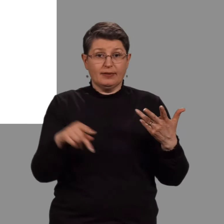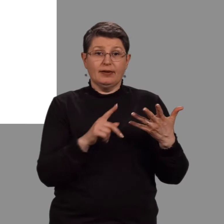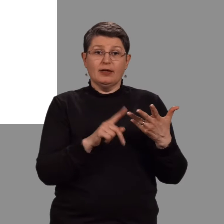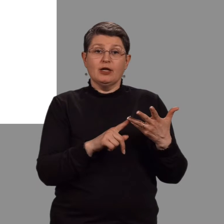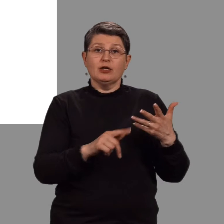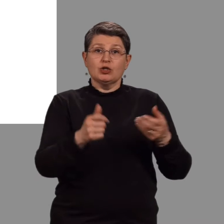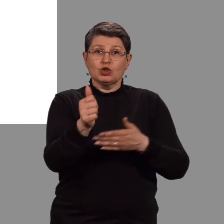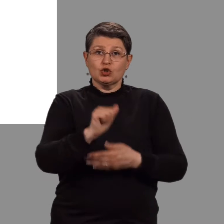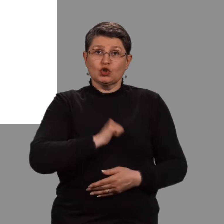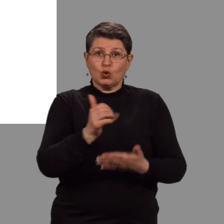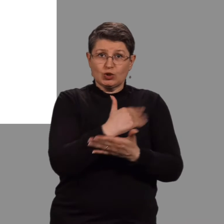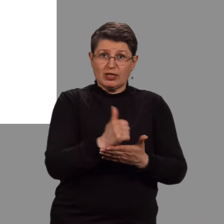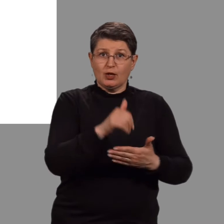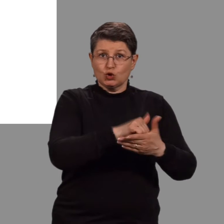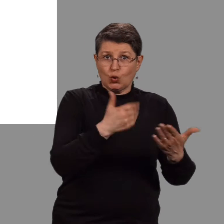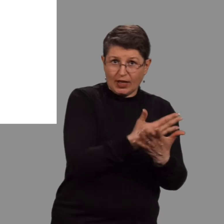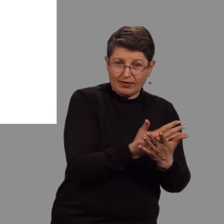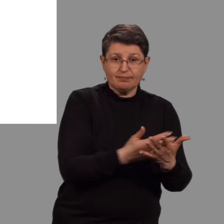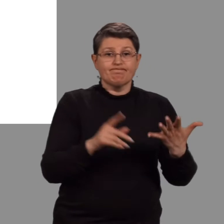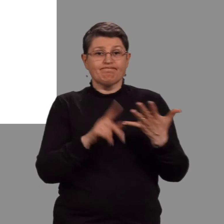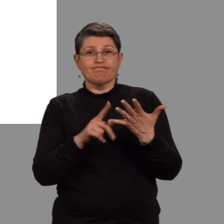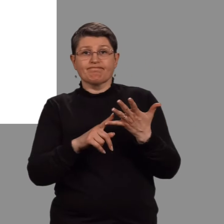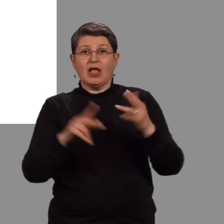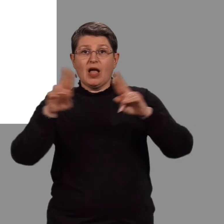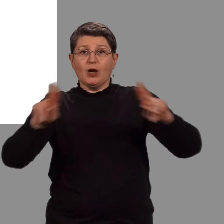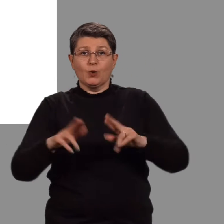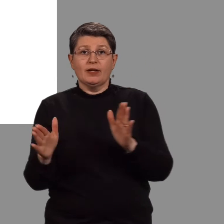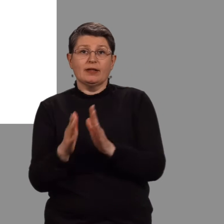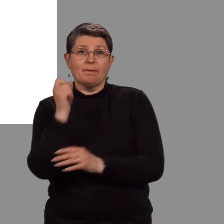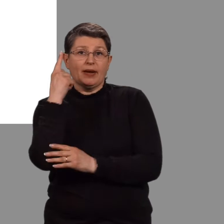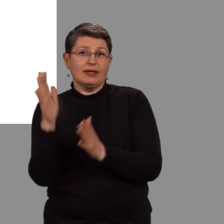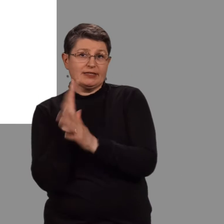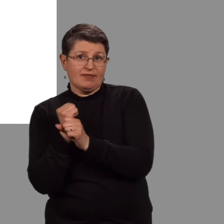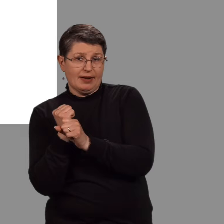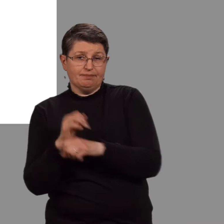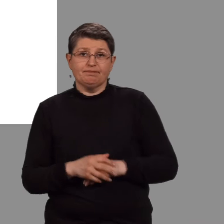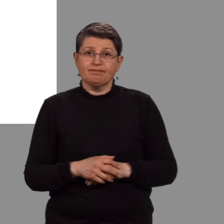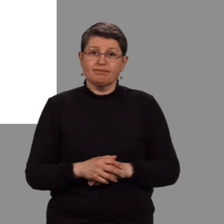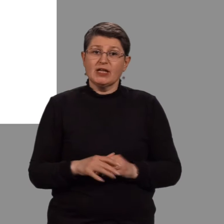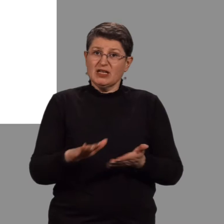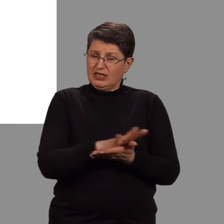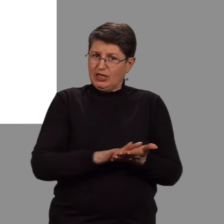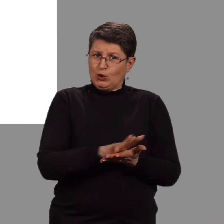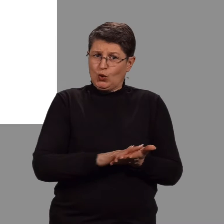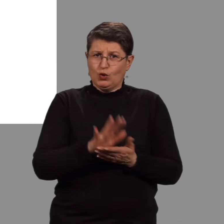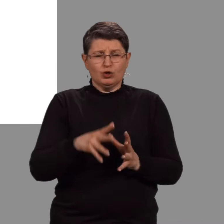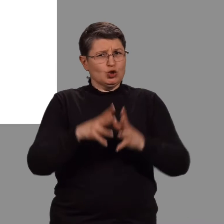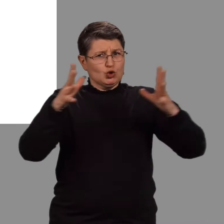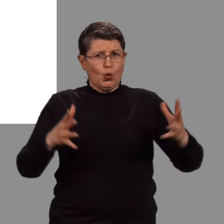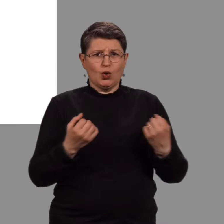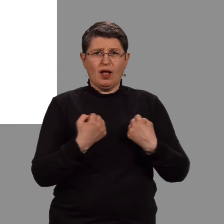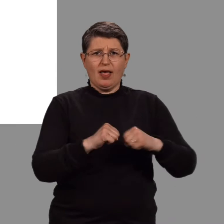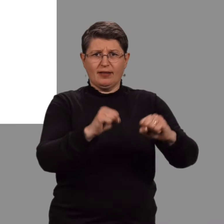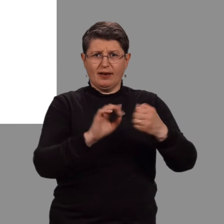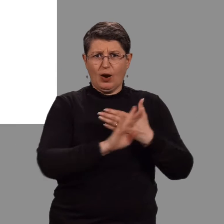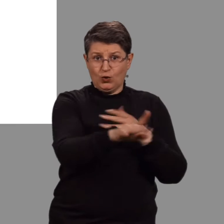og að lokum alþjúlegt menningar samstarf. Í grunnin eru stórar aðgerða áallinir eins